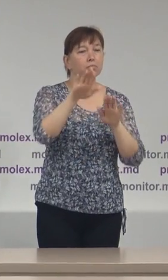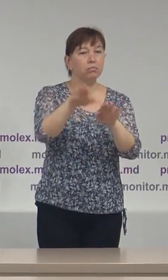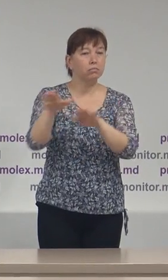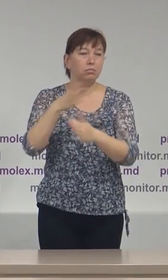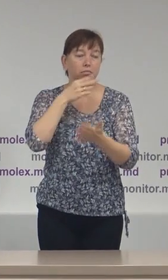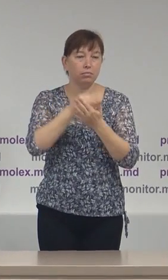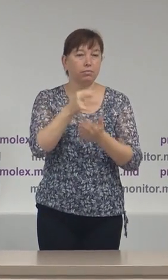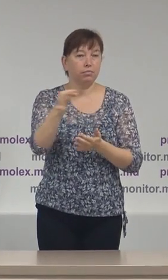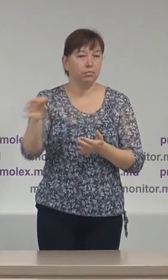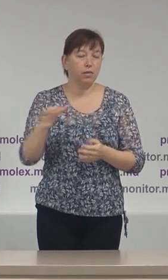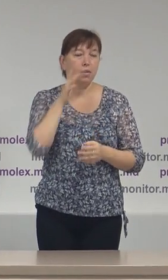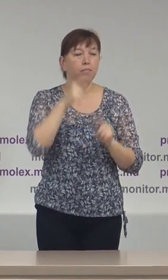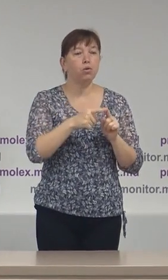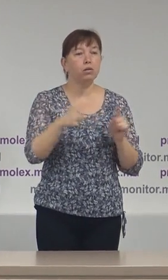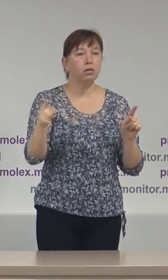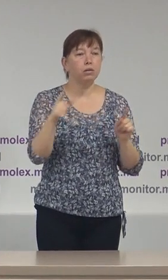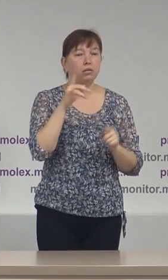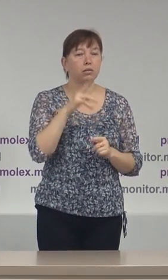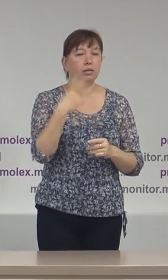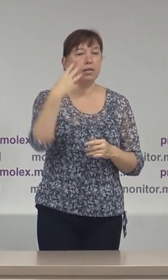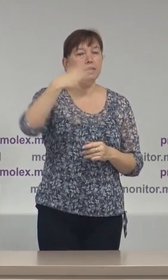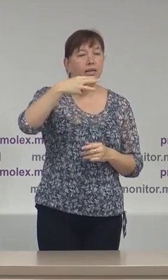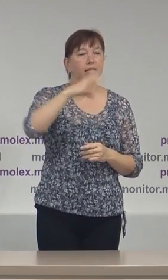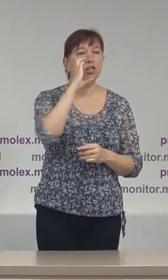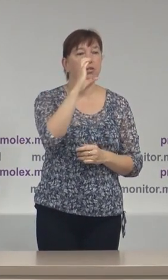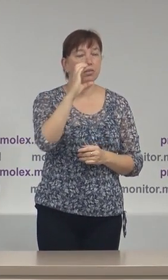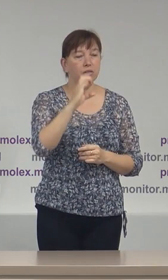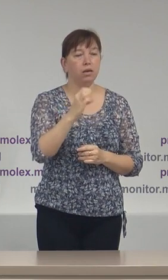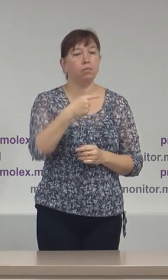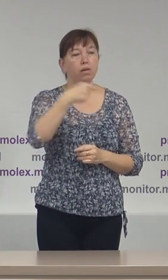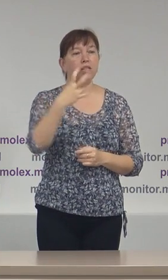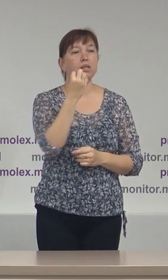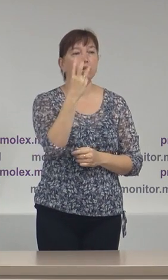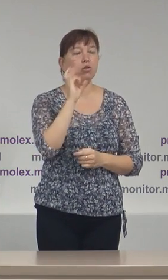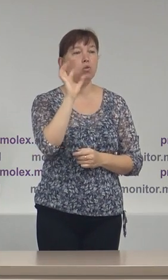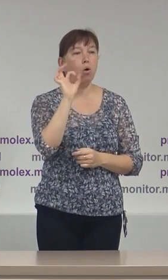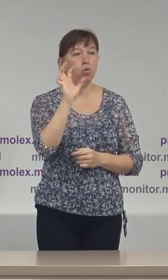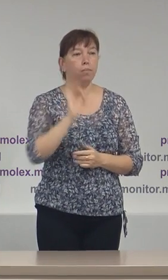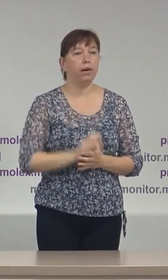în perioada de timp 30 septembrie-13 octombrie.